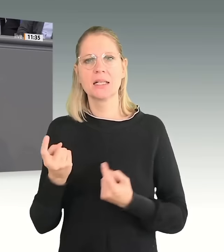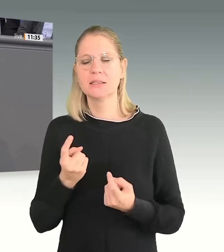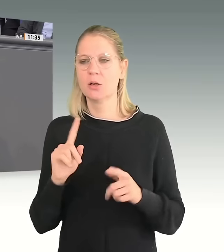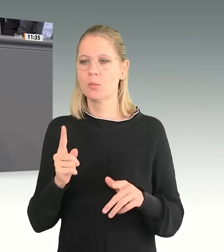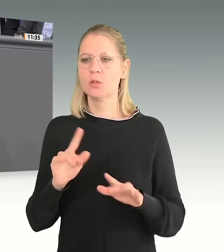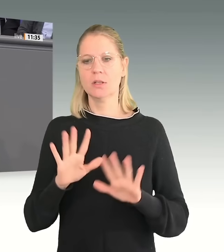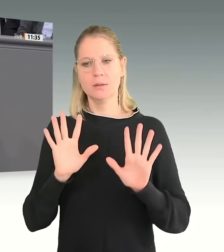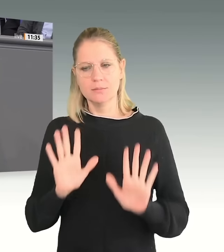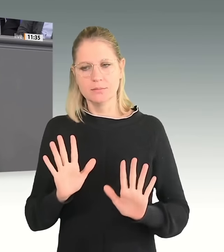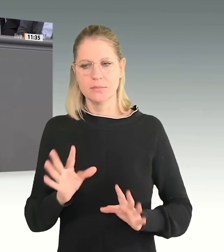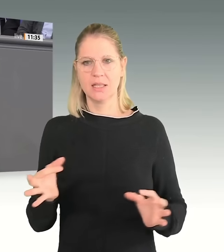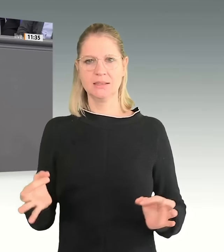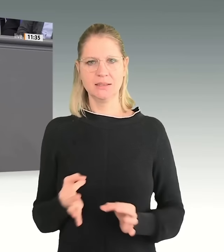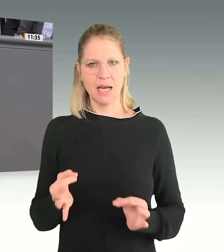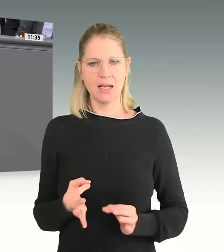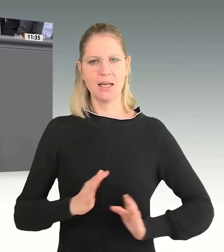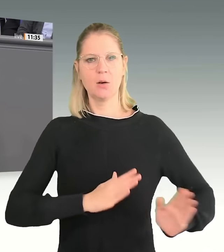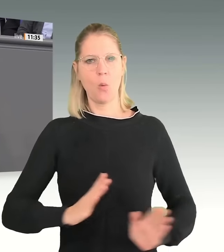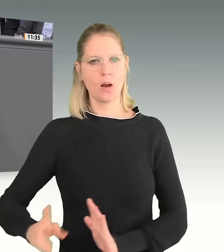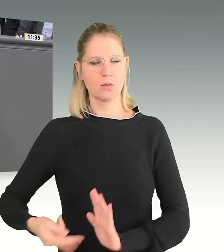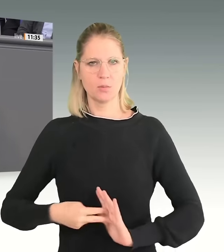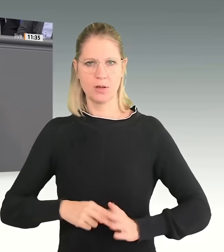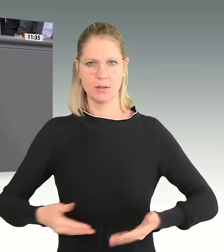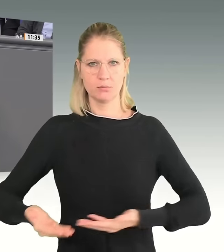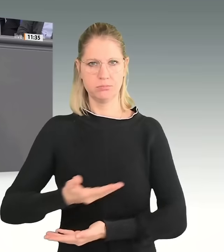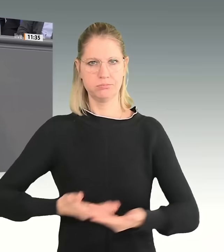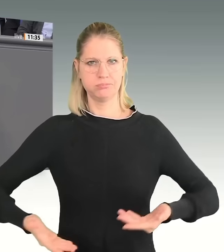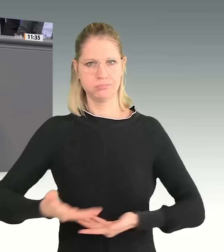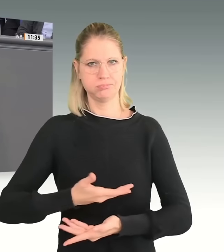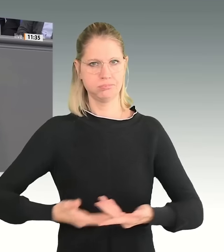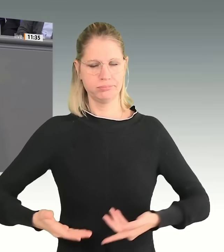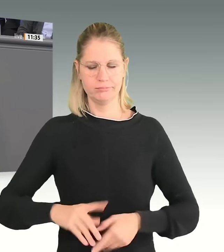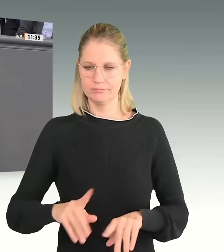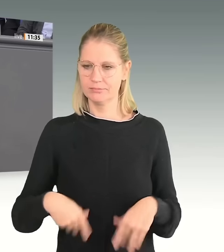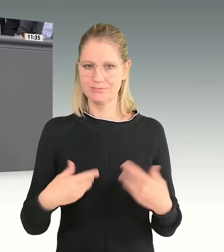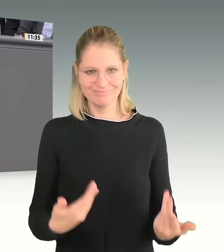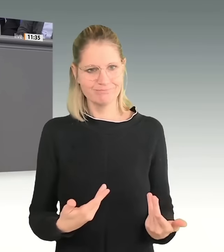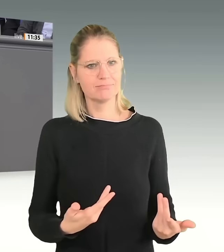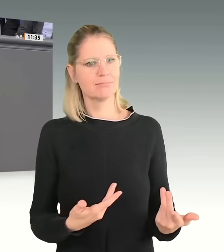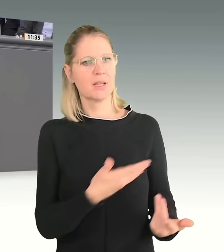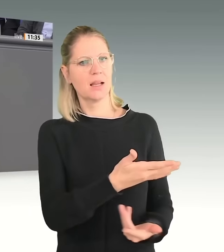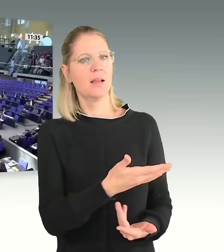Ordnungspolitik behandelt werden. dafür steht die Union in diesem Haus. Herzlichen Dank.